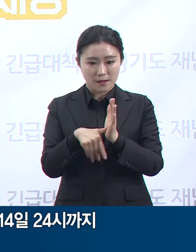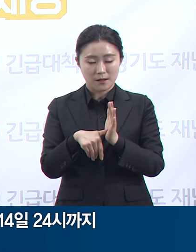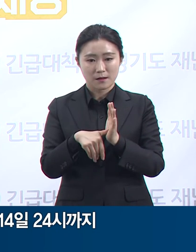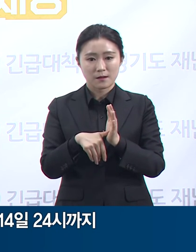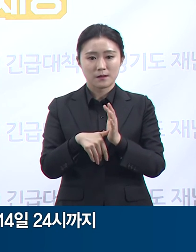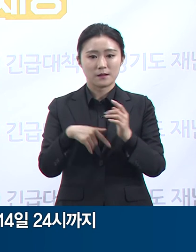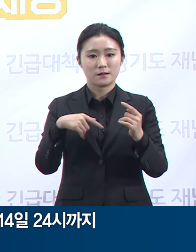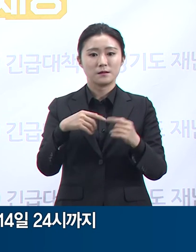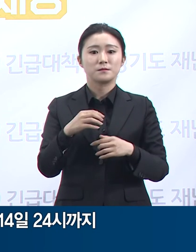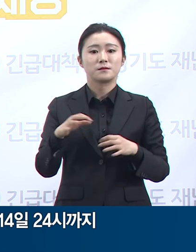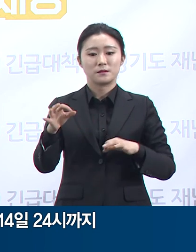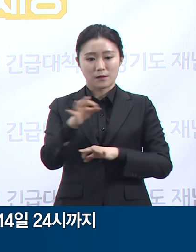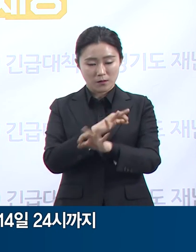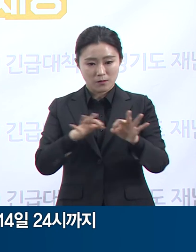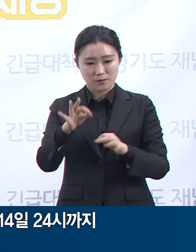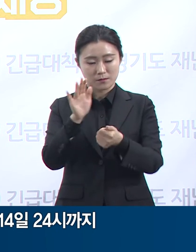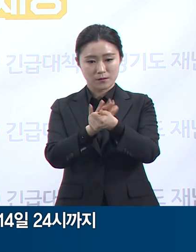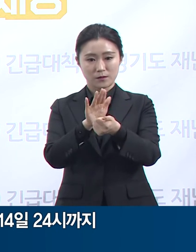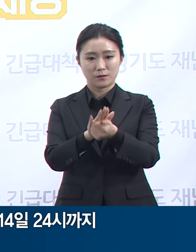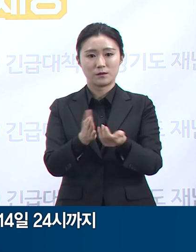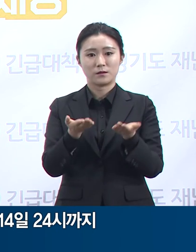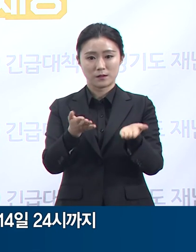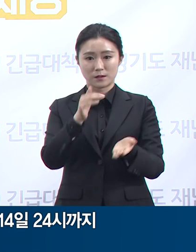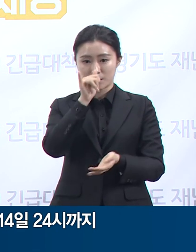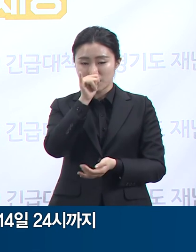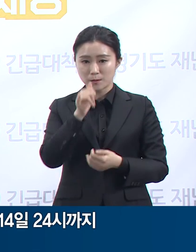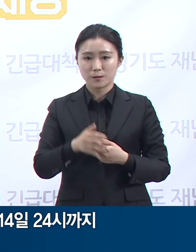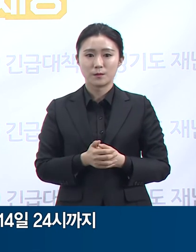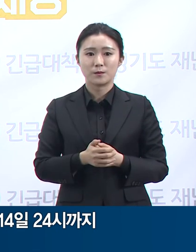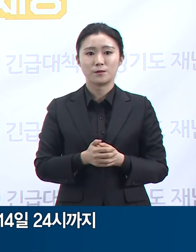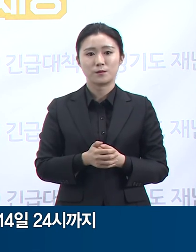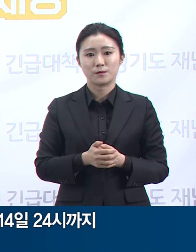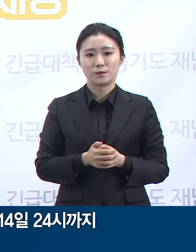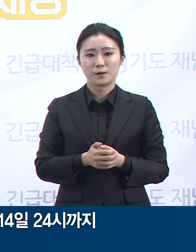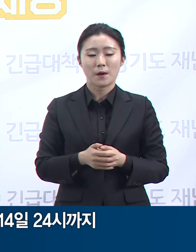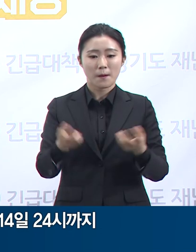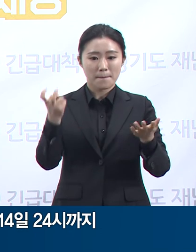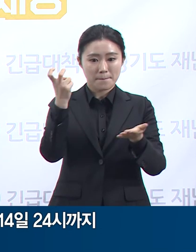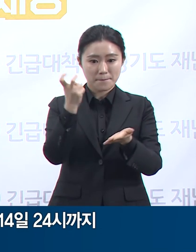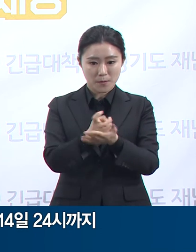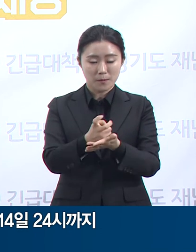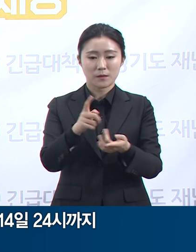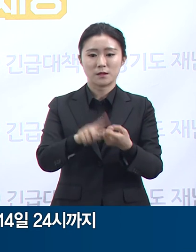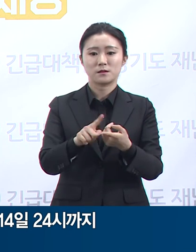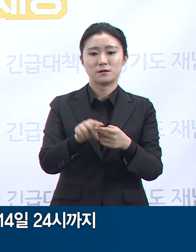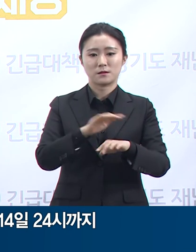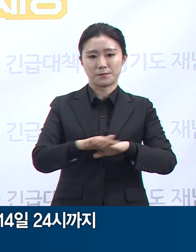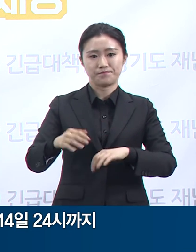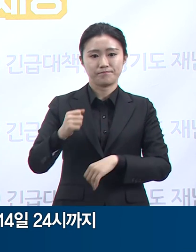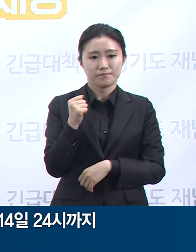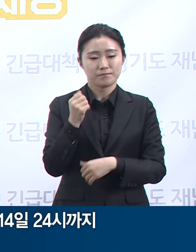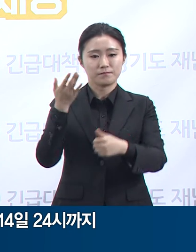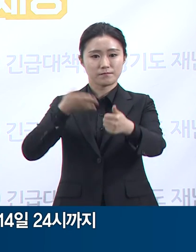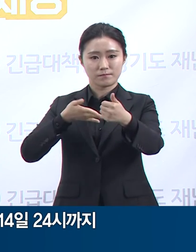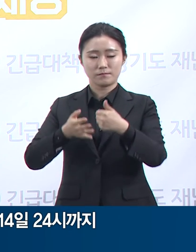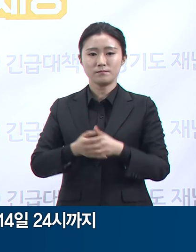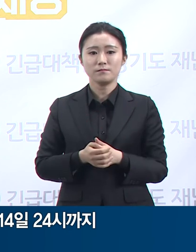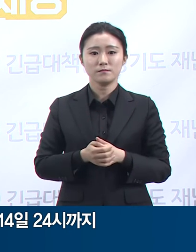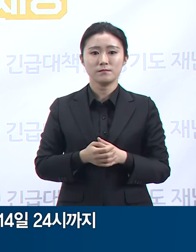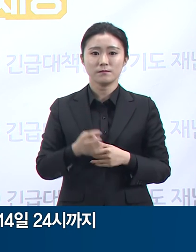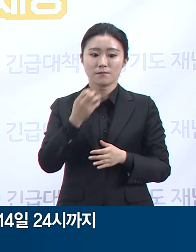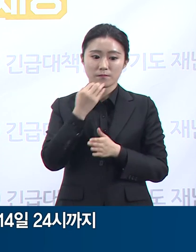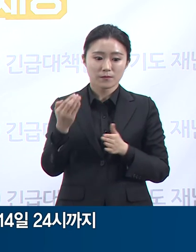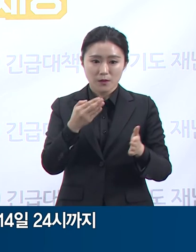및 주요 개별 사업장별 수칙을 준수하여야 합니다. 경기도는 명령 준수 여부를